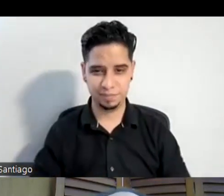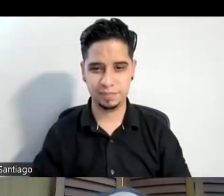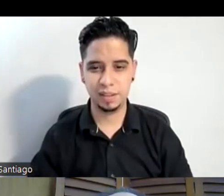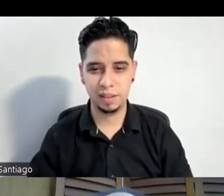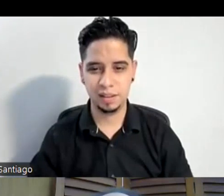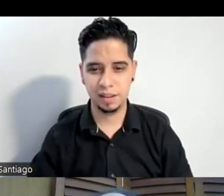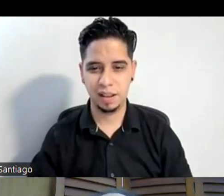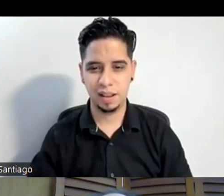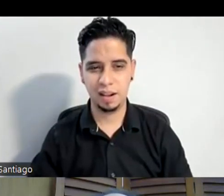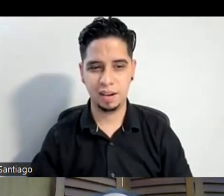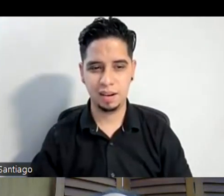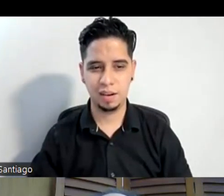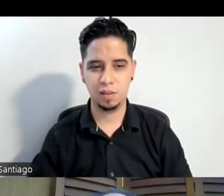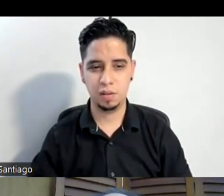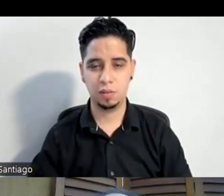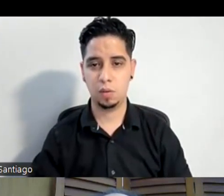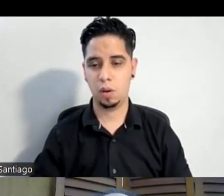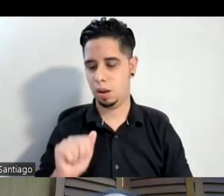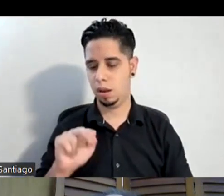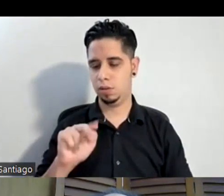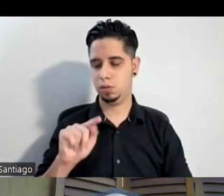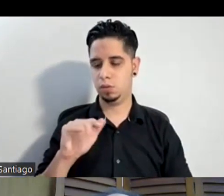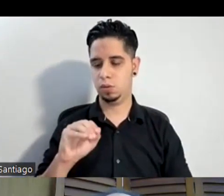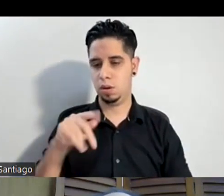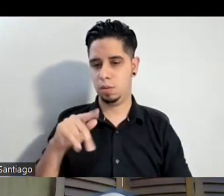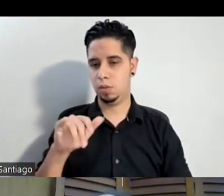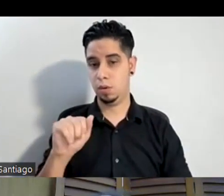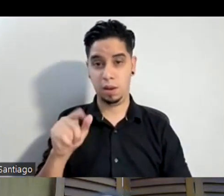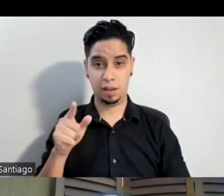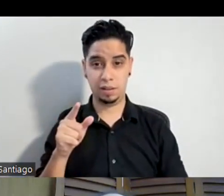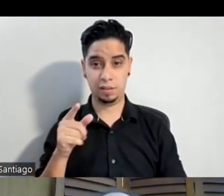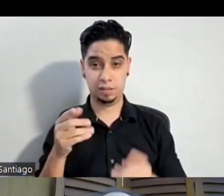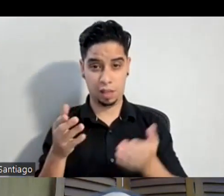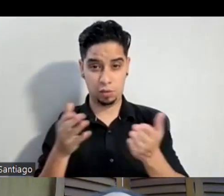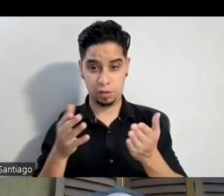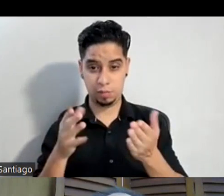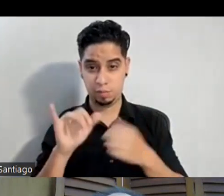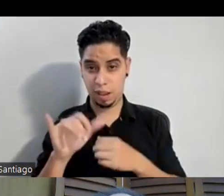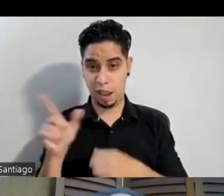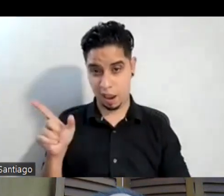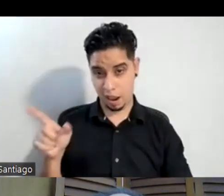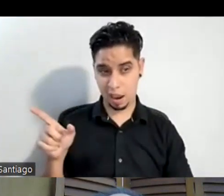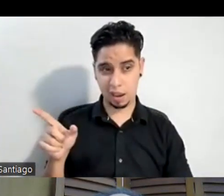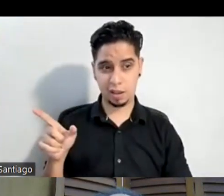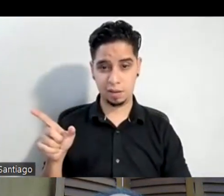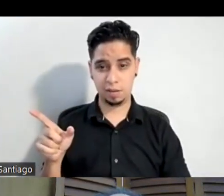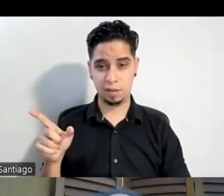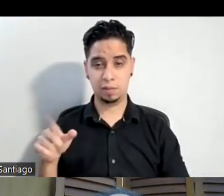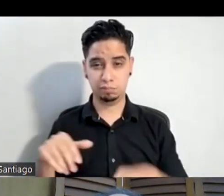me quedé? Nos quedamos en Antonio Pantoja, en Santurce. Pues, Antonio Pantoja, en Santurce, cogí las clases con ellos, ellos cogían